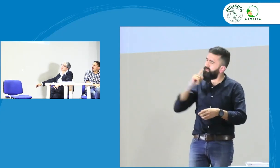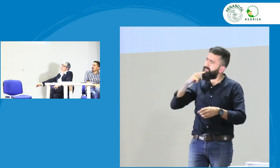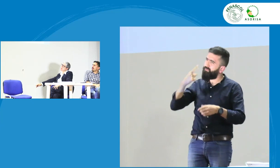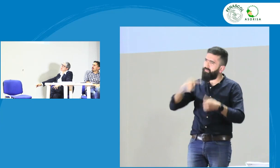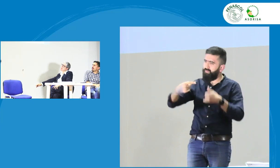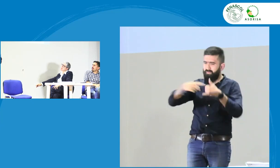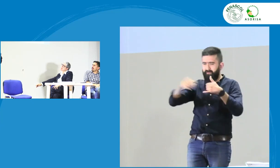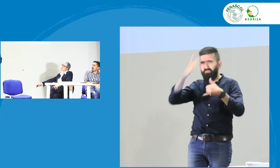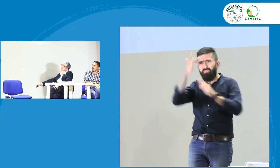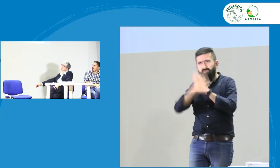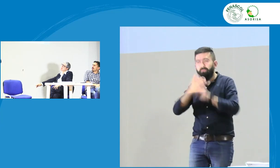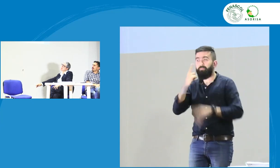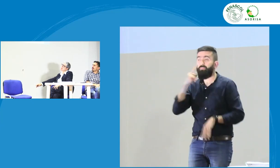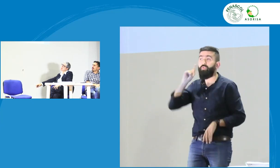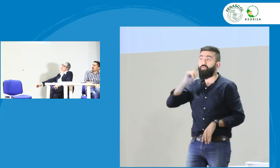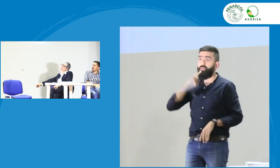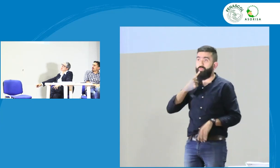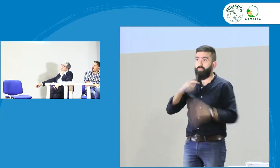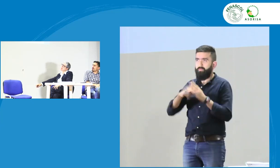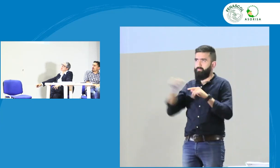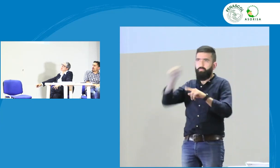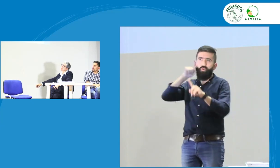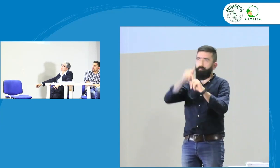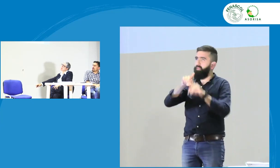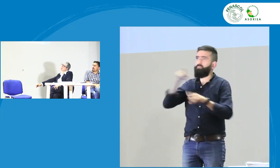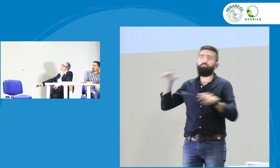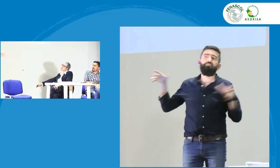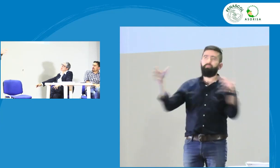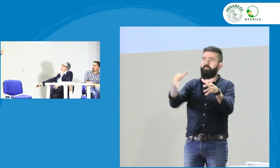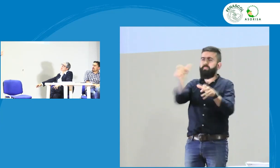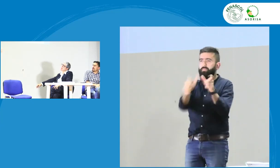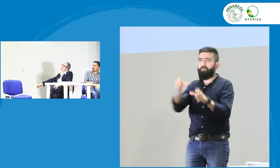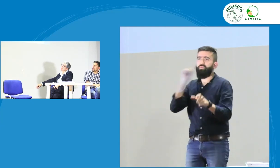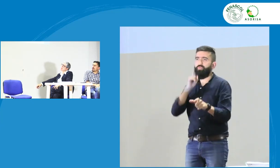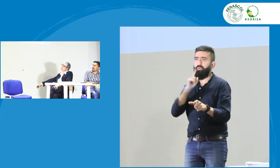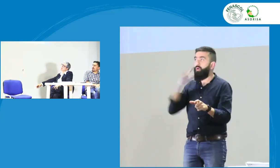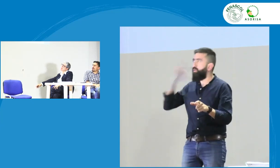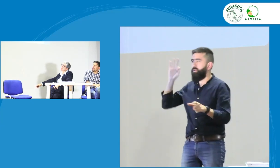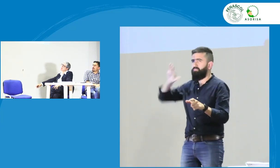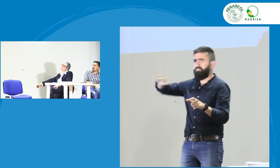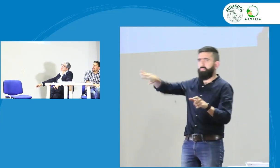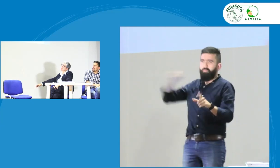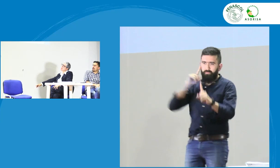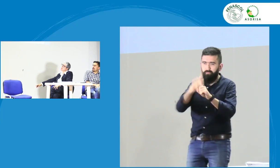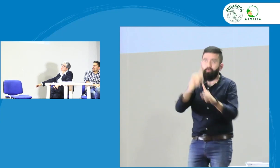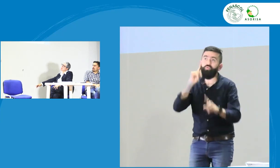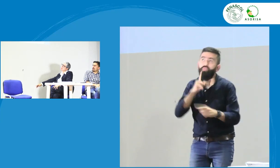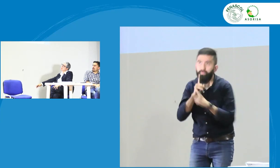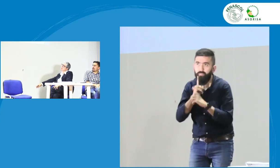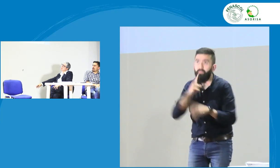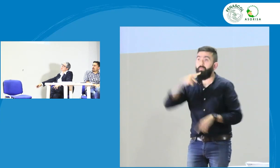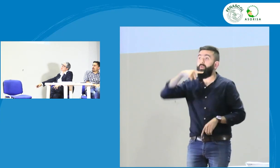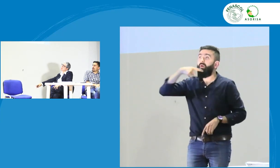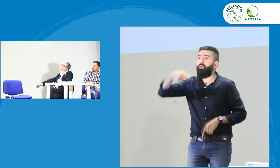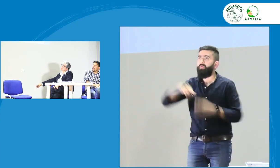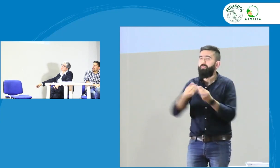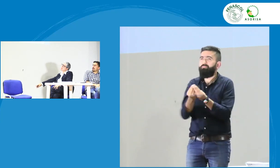repetir y recordar por qué la seña entonces sordos porque está enfocada nuestro público objetivo es las personas